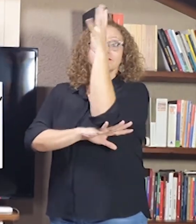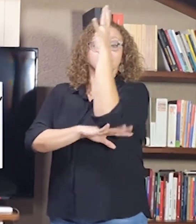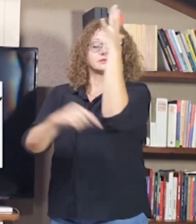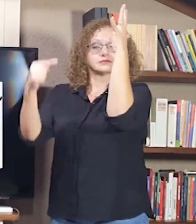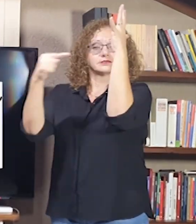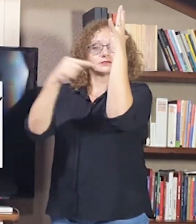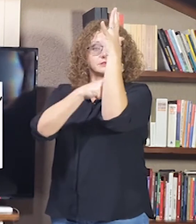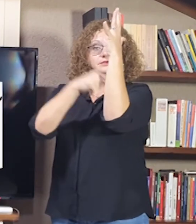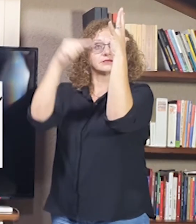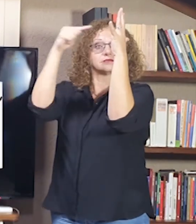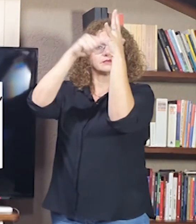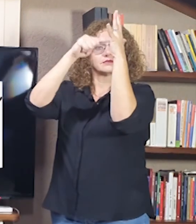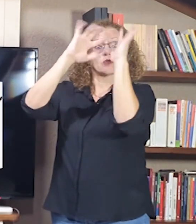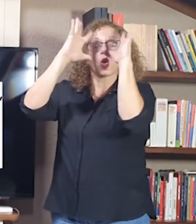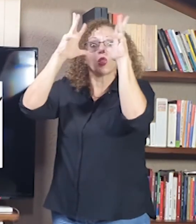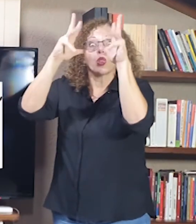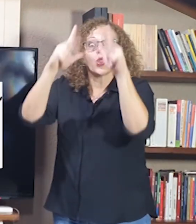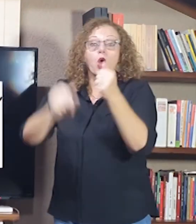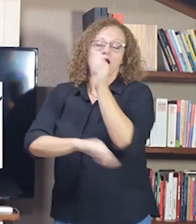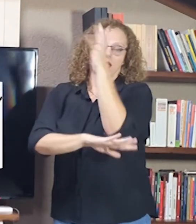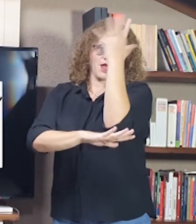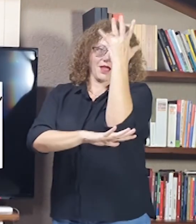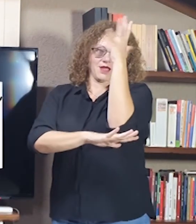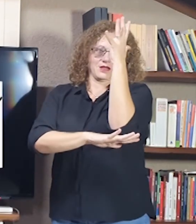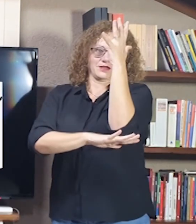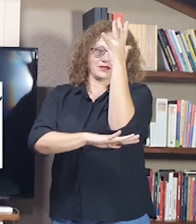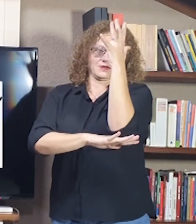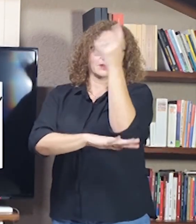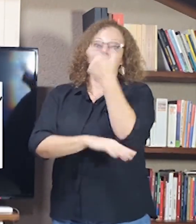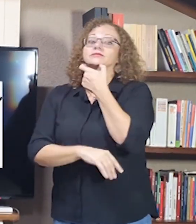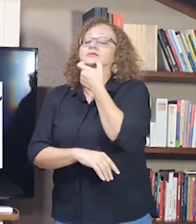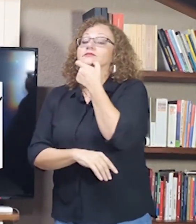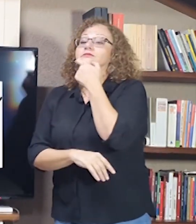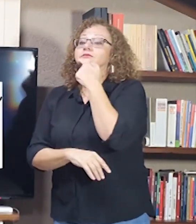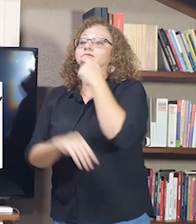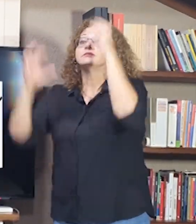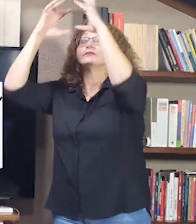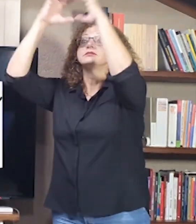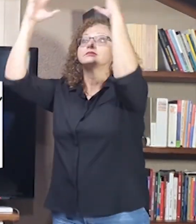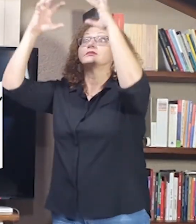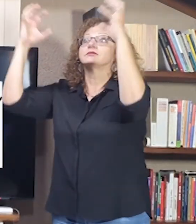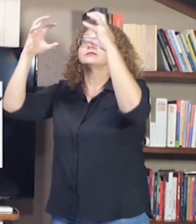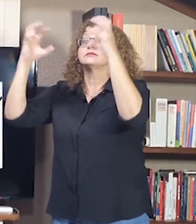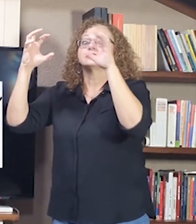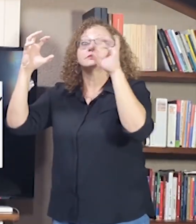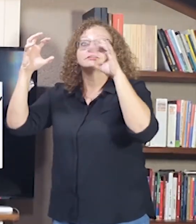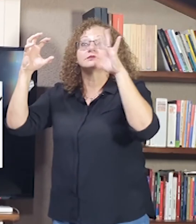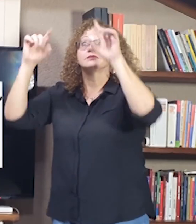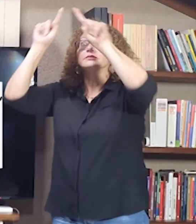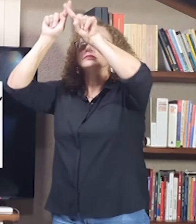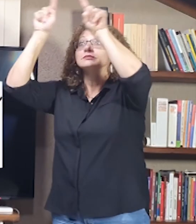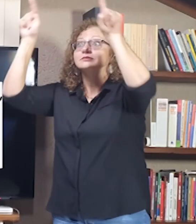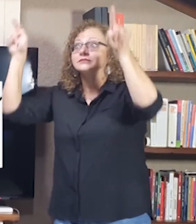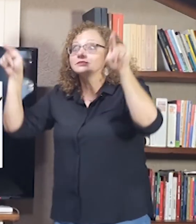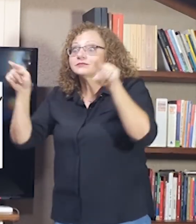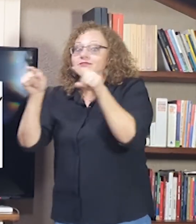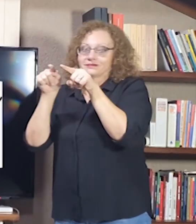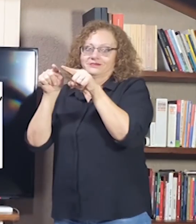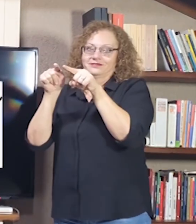É uma árvore. Retrata uma árvore por completo. Na Inglaterra, nós temos apenas a parte